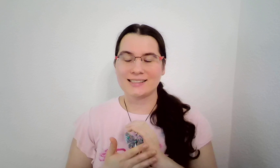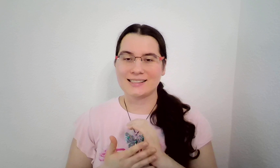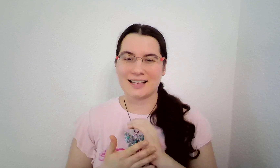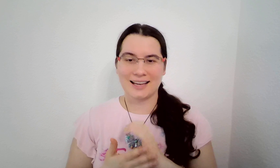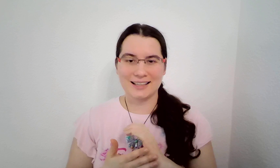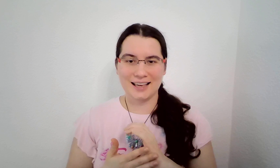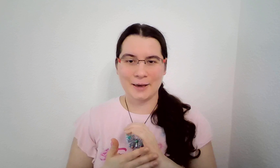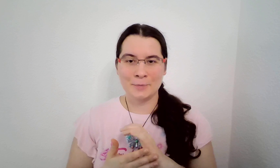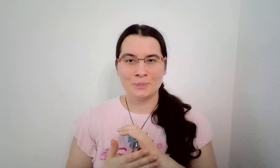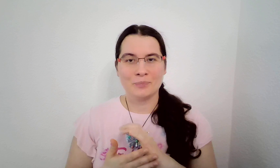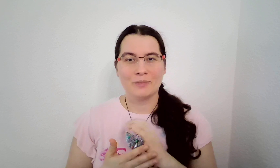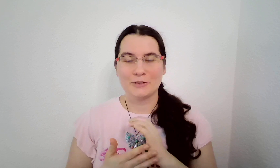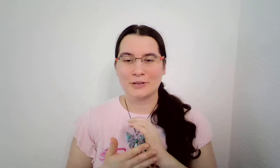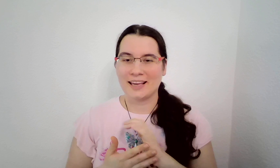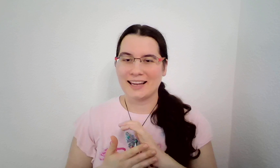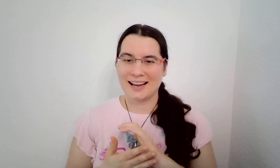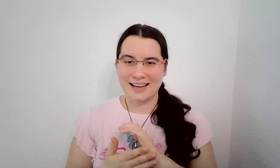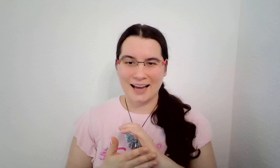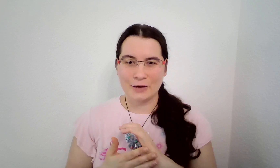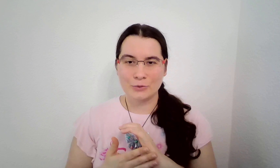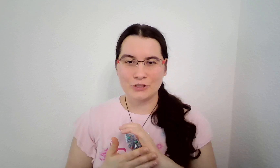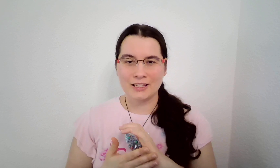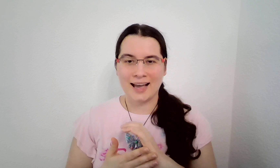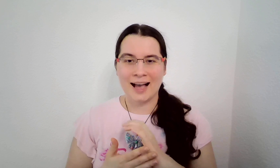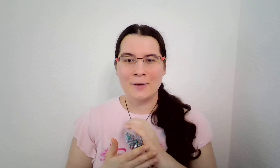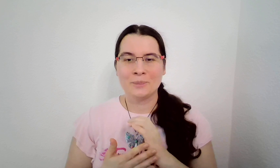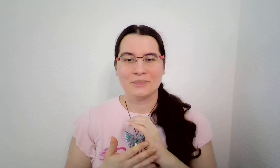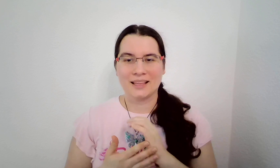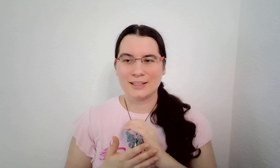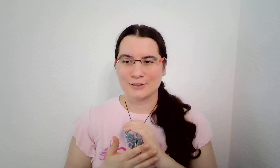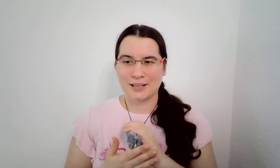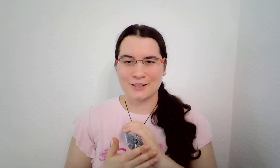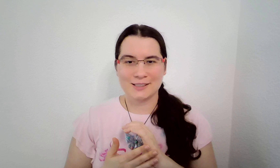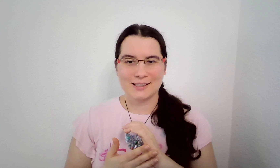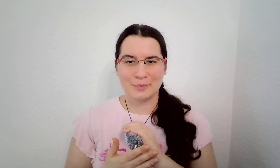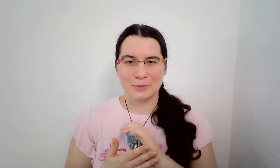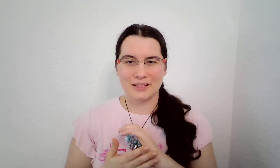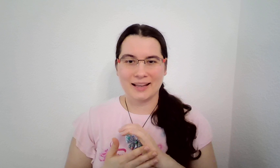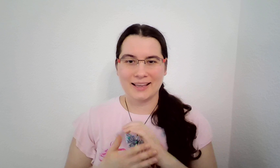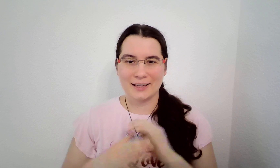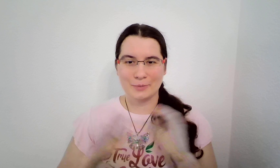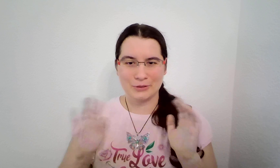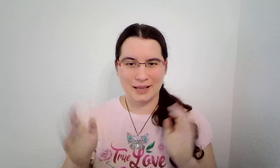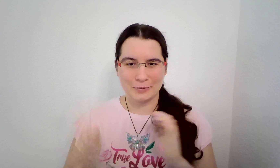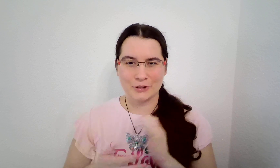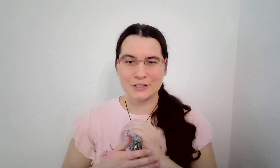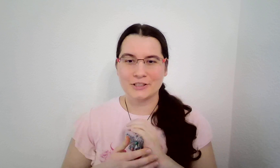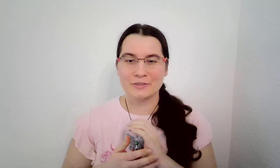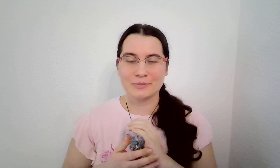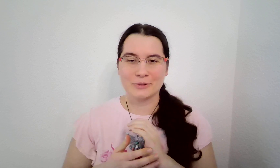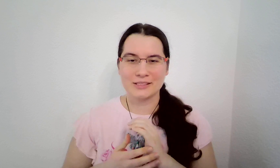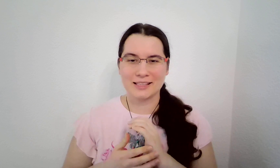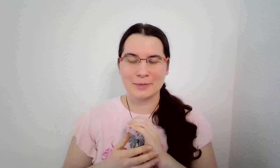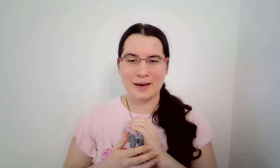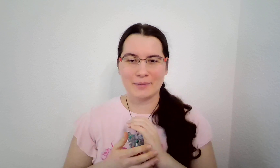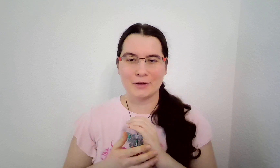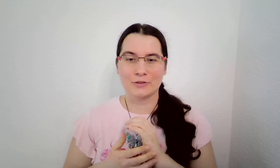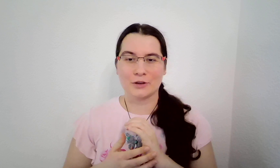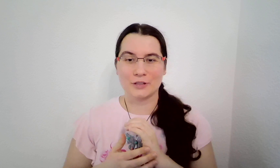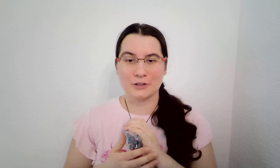nic se neděje, metoda je nadále účinná, není to tak, že si zapomněla jeden bod a můžeš posledních pár minut vyhodit